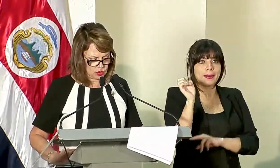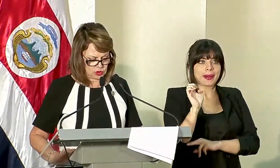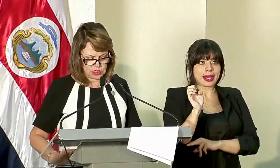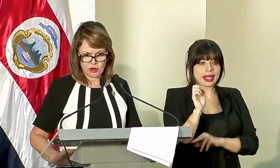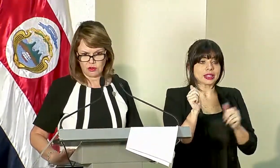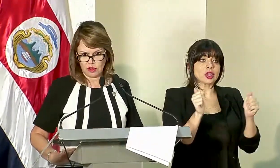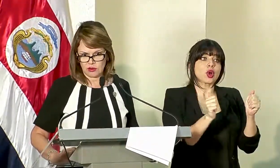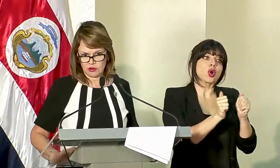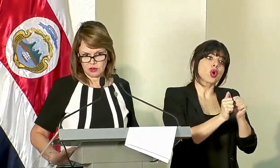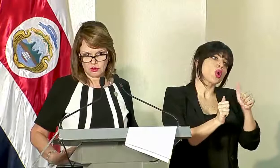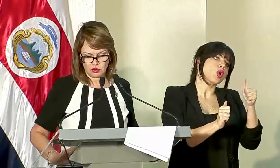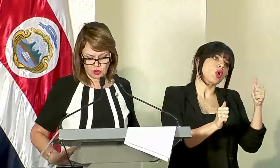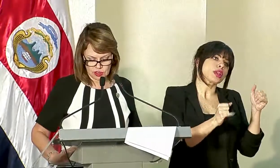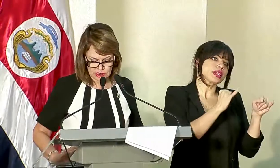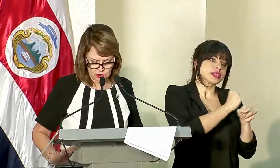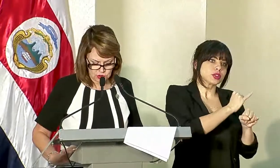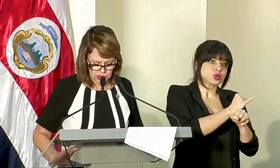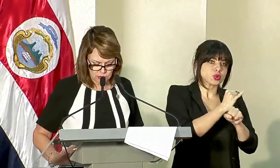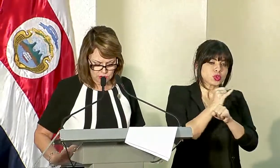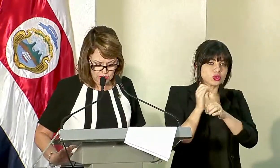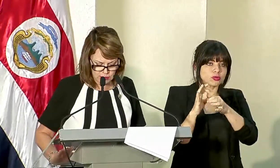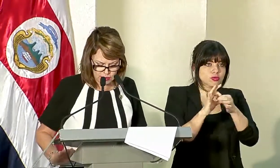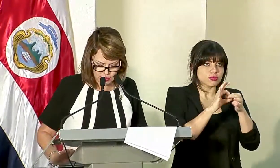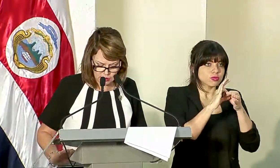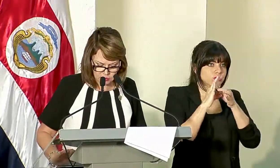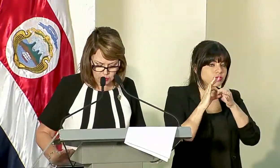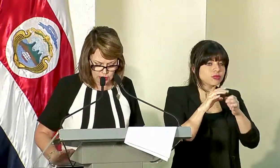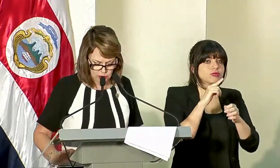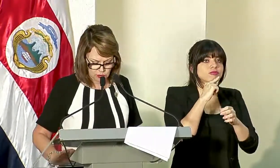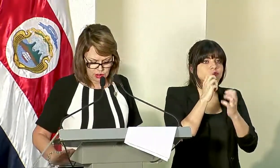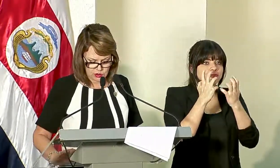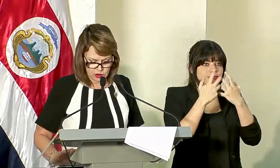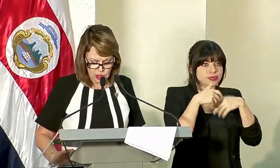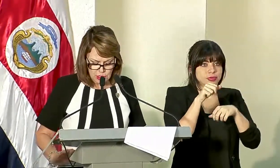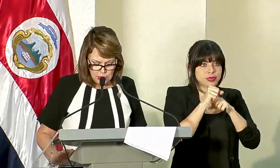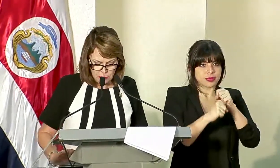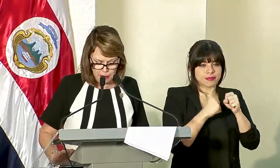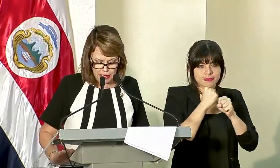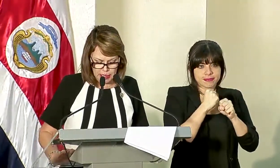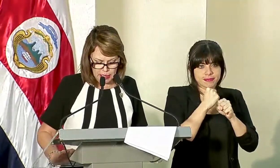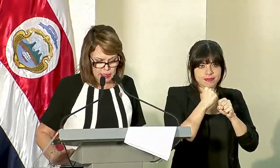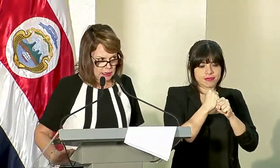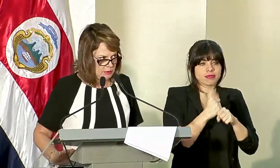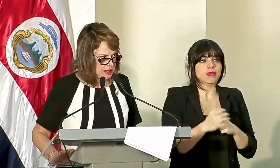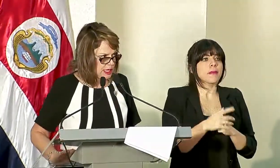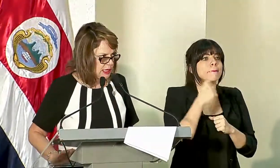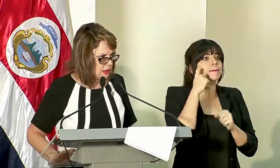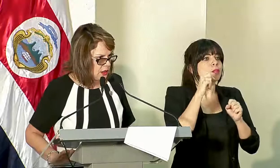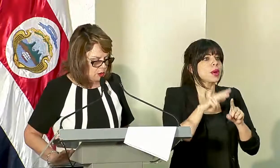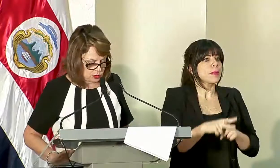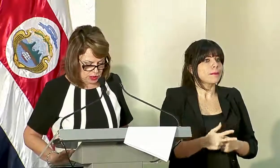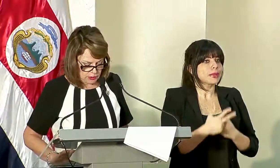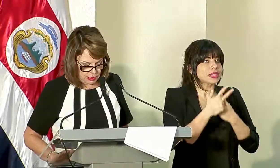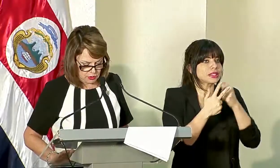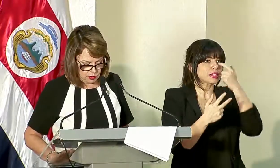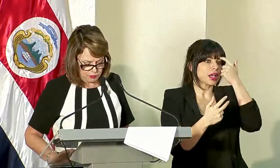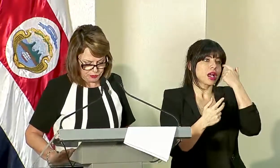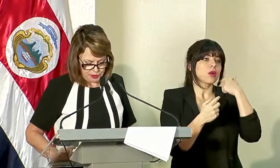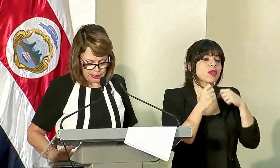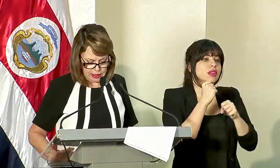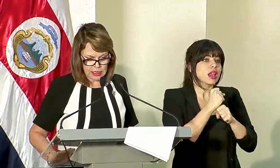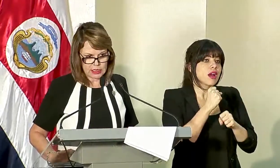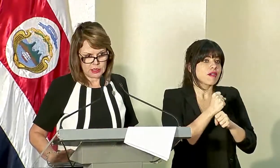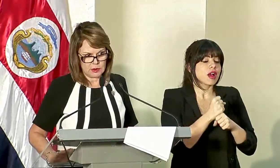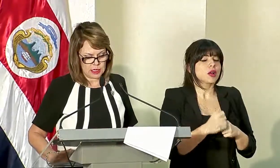junto con el resto de las instituciones en donde hemos realmente articulado esfuerzos para empezar un trabajo